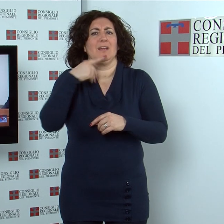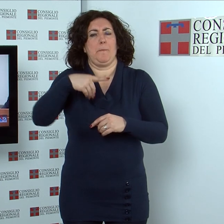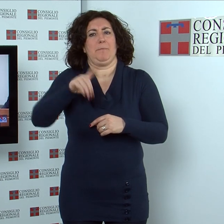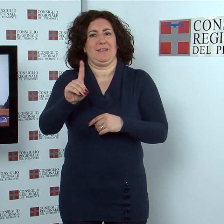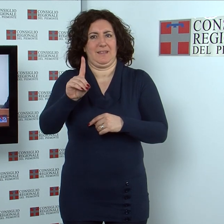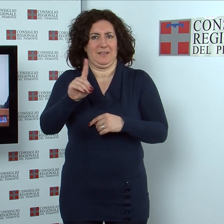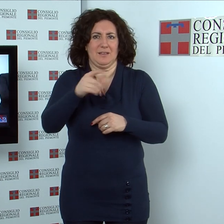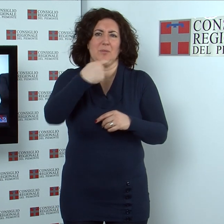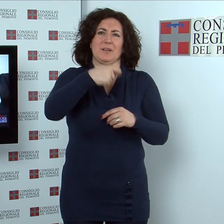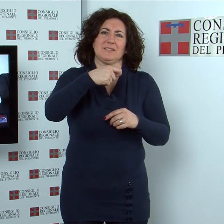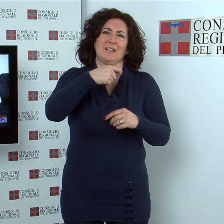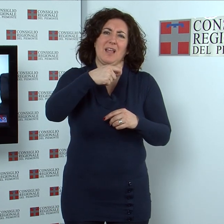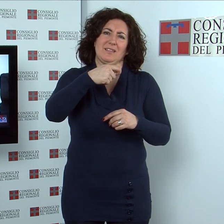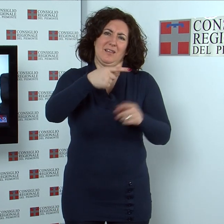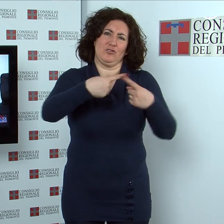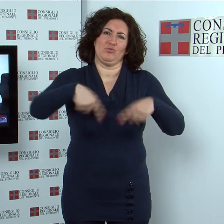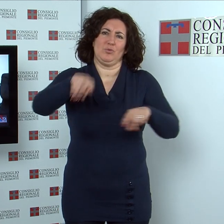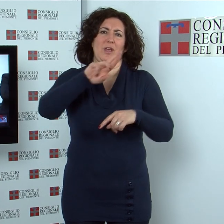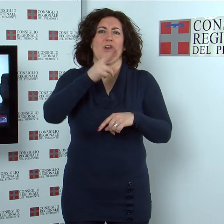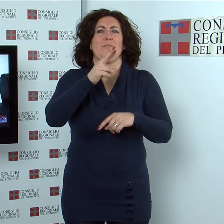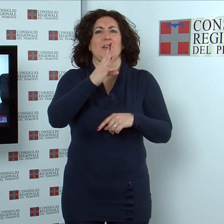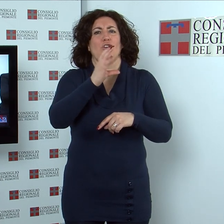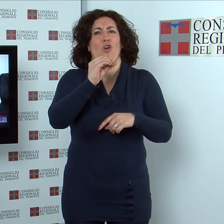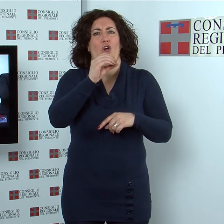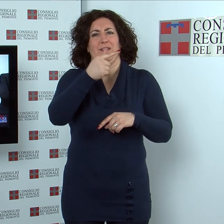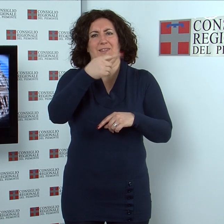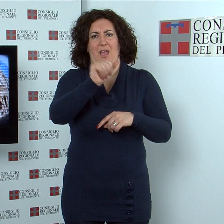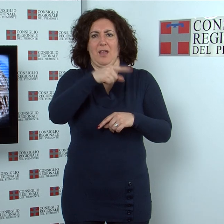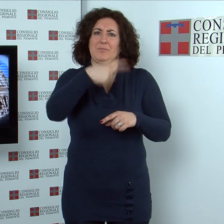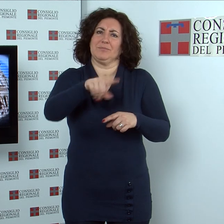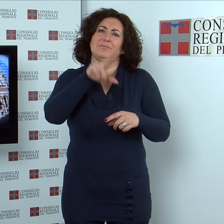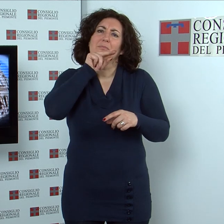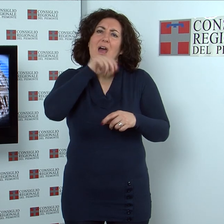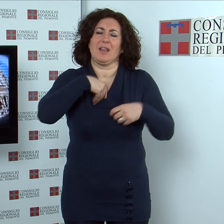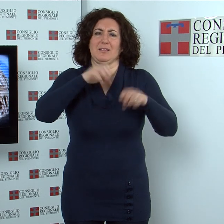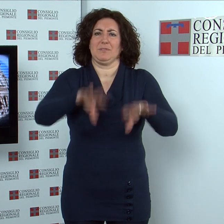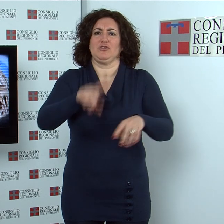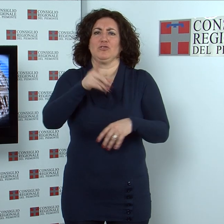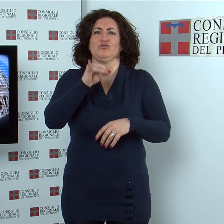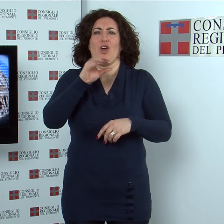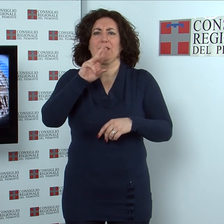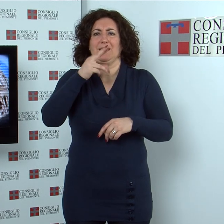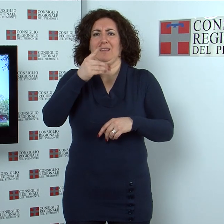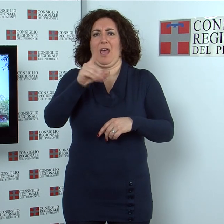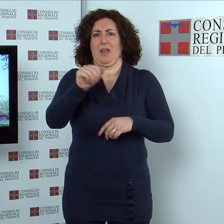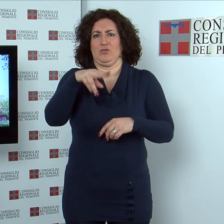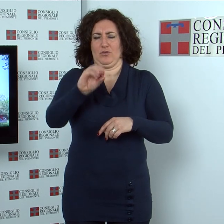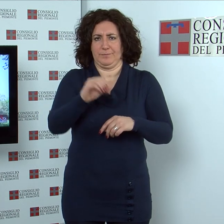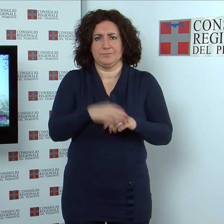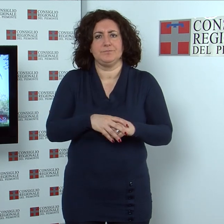Cotta sulle dimissioni dell'Assessore all'Innovazione Massimo Giordano. Il Sigillo della Regione ai Volontari A Palazzo Lascaris